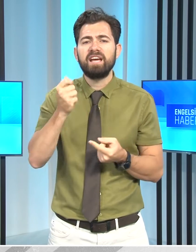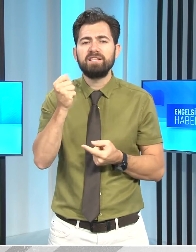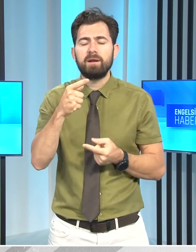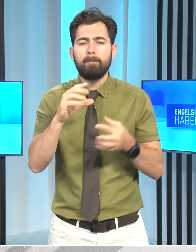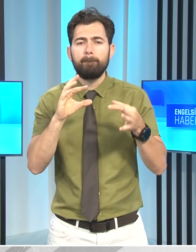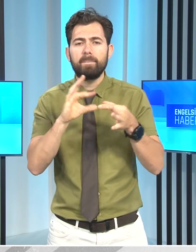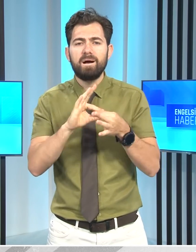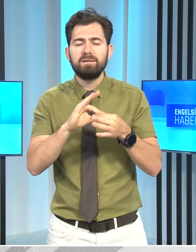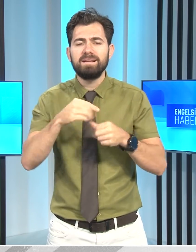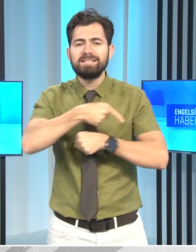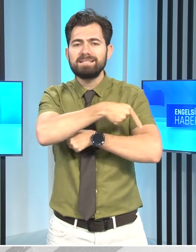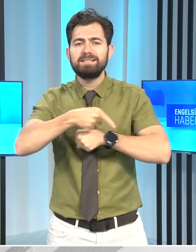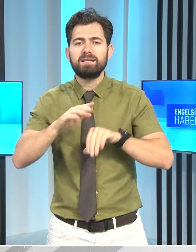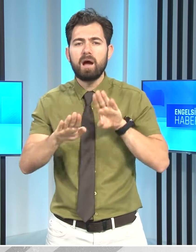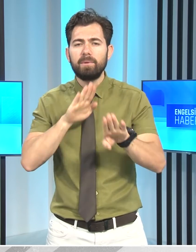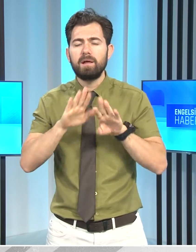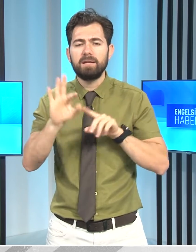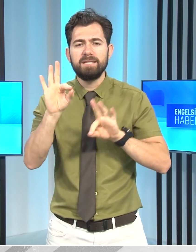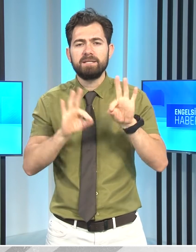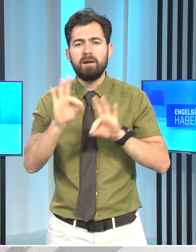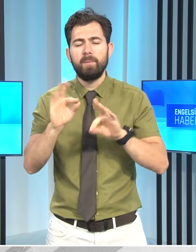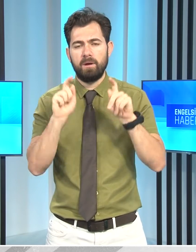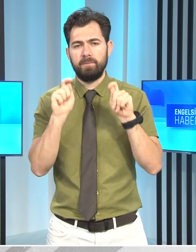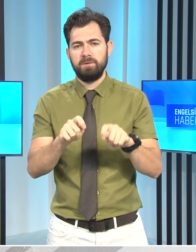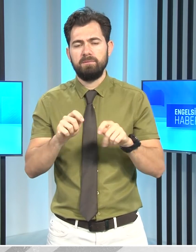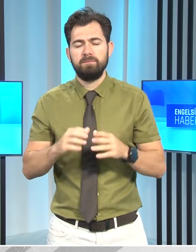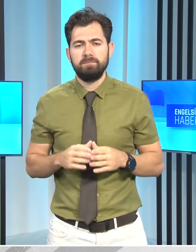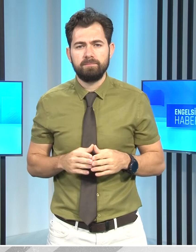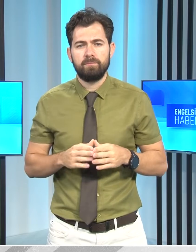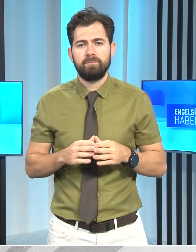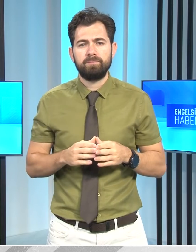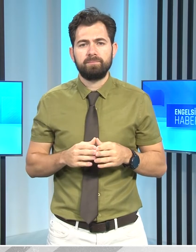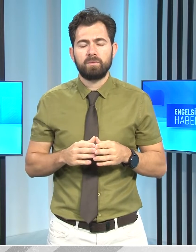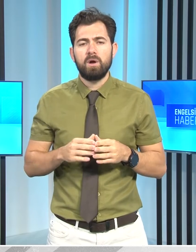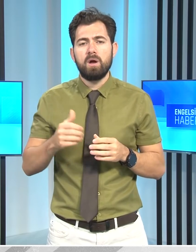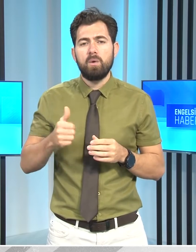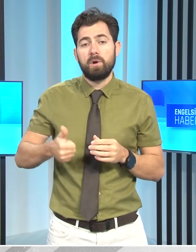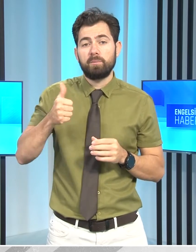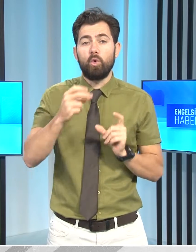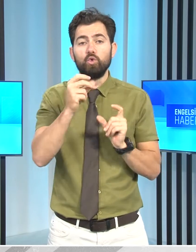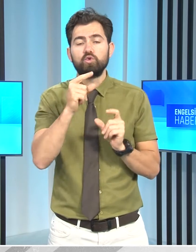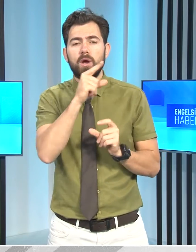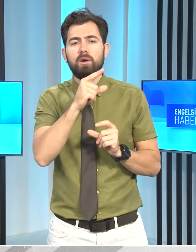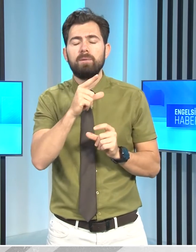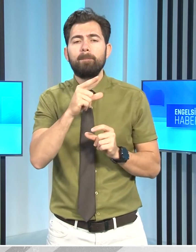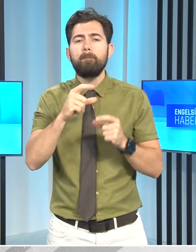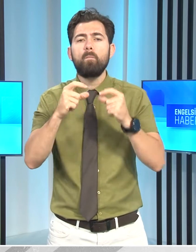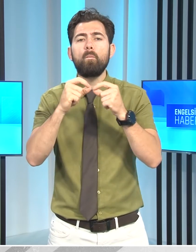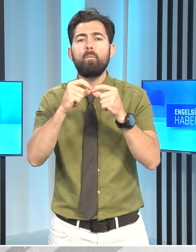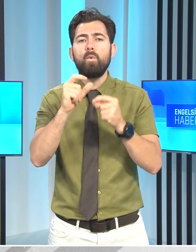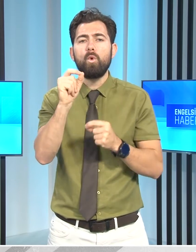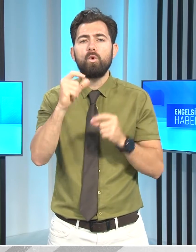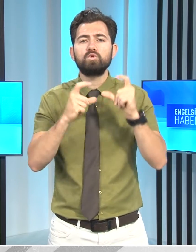ilçelerine bağlı sınır geçiş kapılarında incelemelerde bulundu. Başbakan Ünal Üstel,